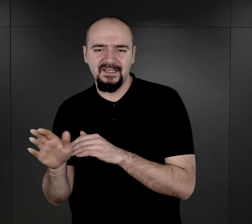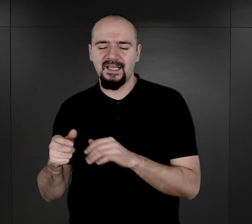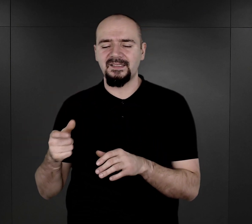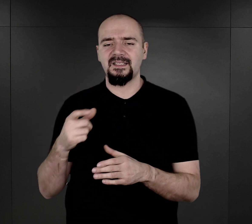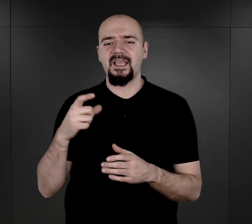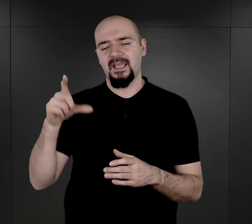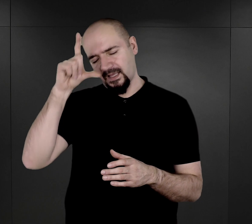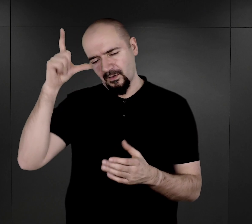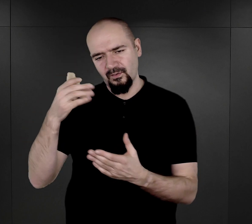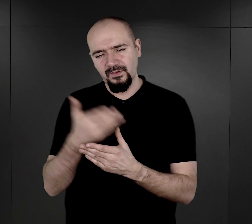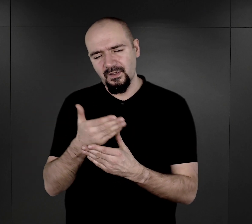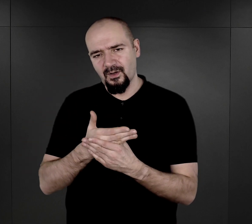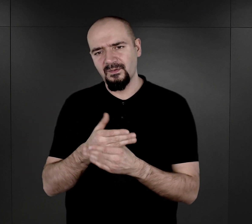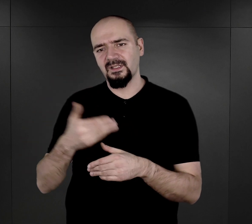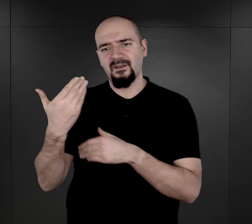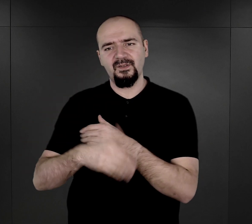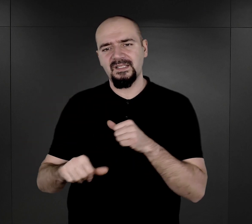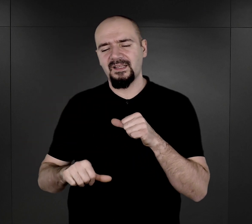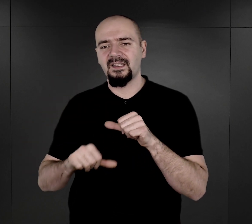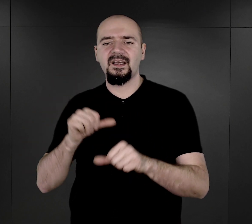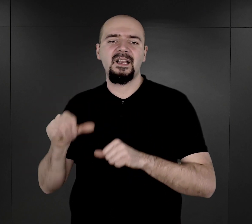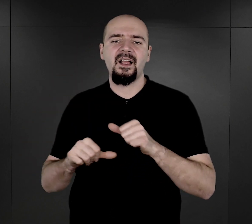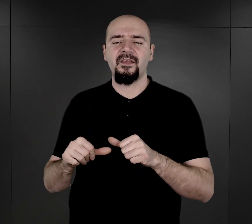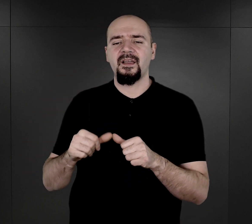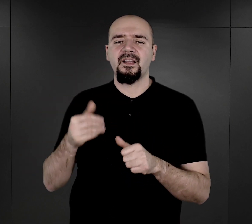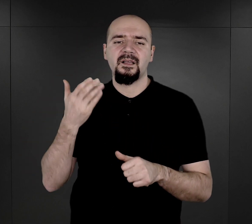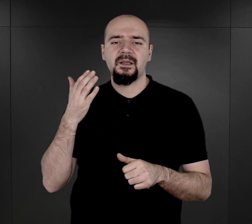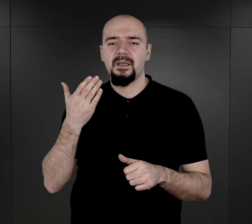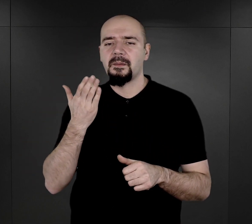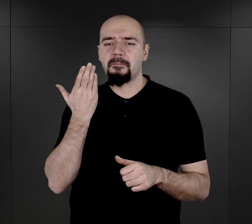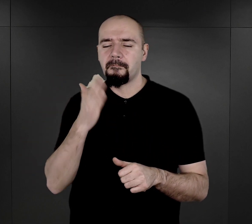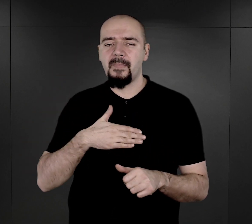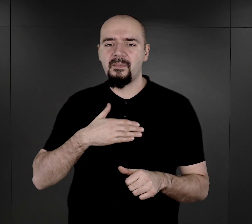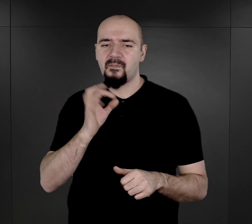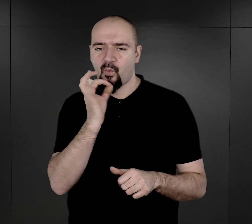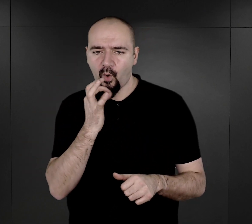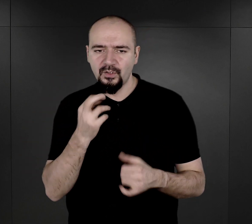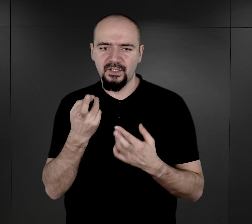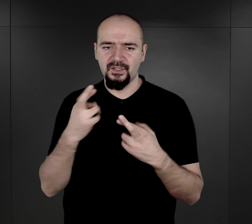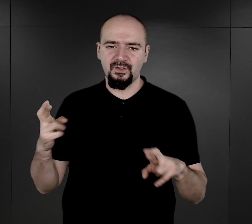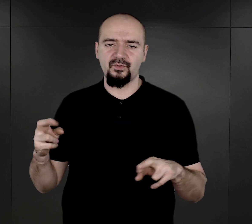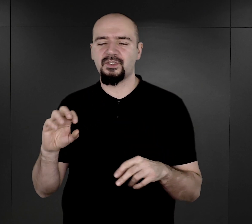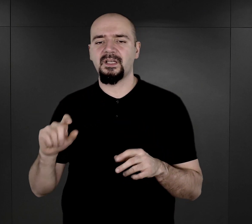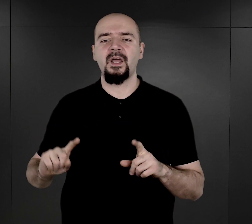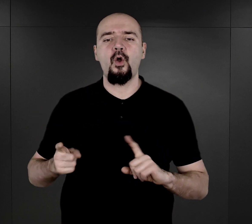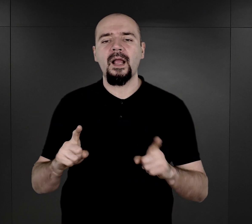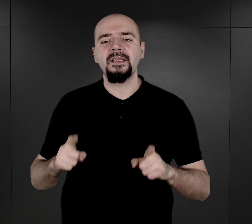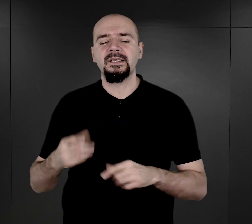W ostatnich latach coraz częściej mamy grupy młodzieży z różnych organizacji romskich i jest to